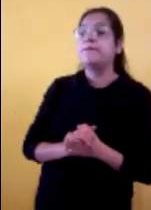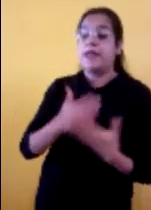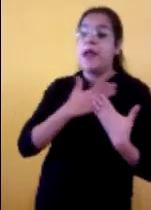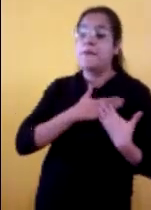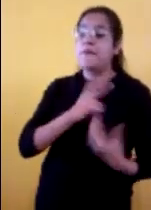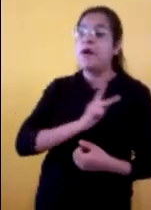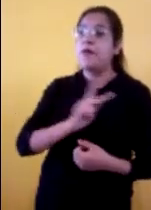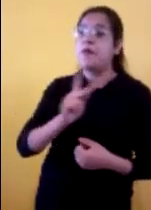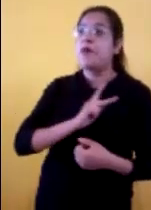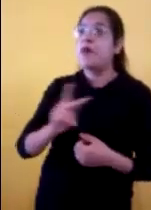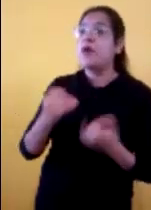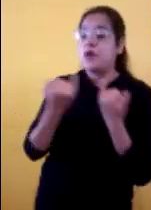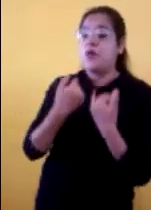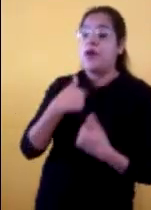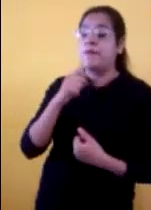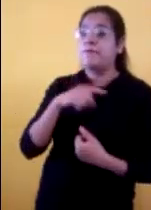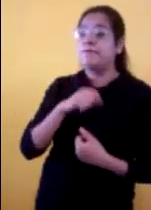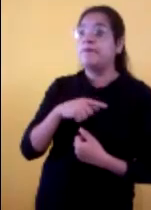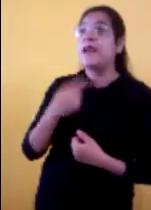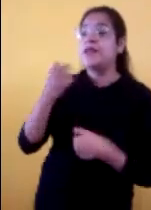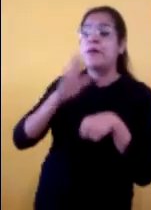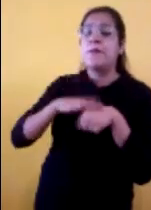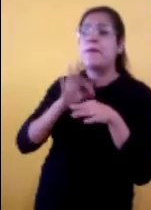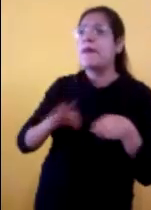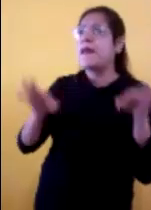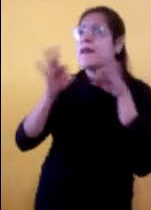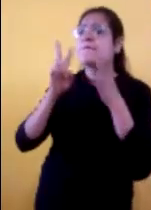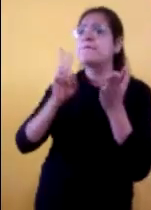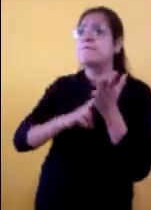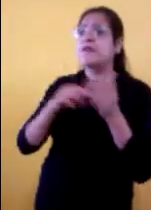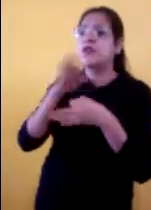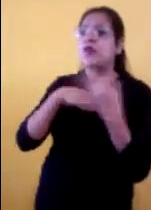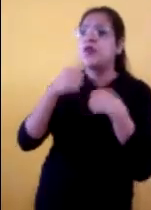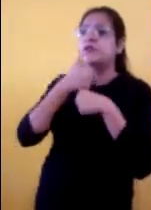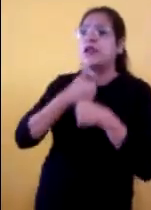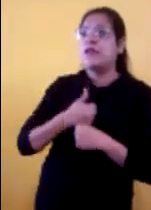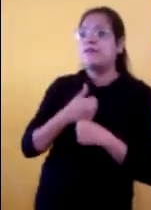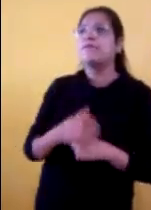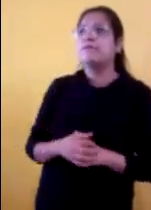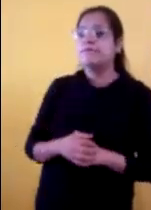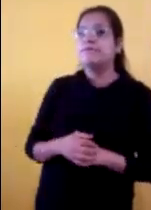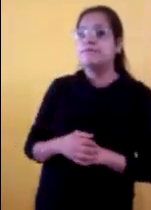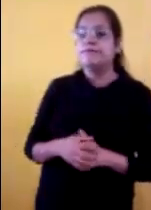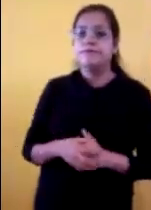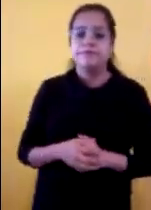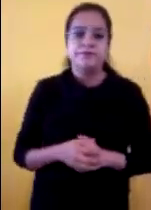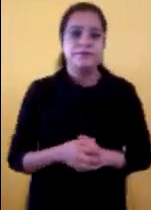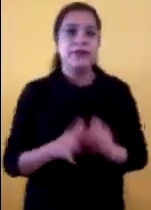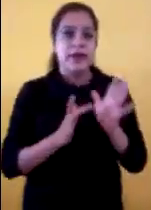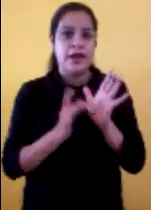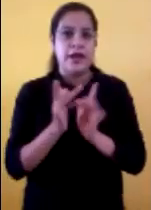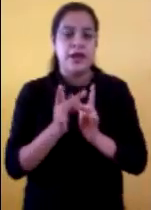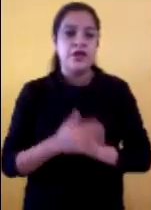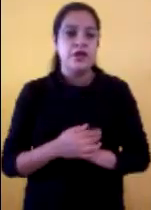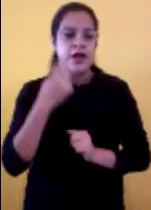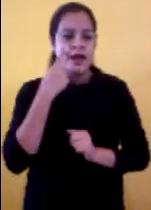con todo el alma, con todas las fuerzas. Y amar al prójimo como a uno mismo, vale más que todos los holocaustos